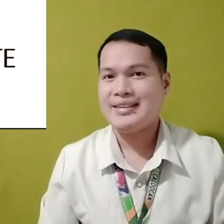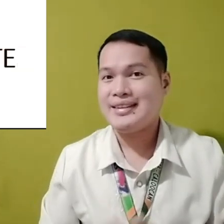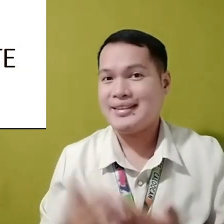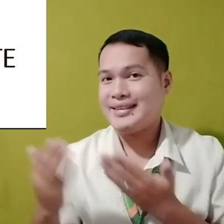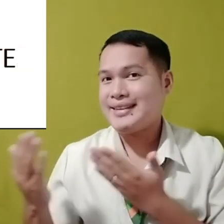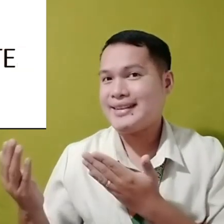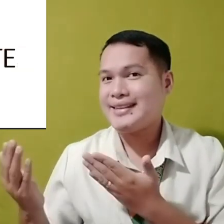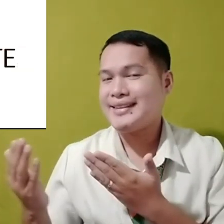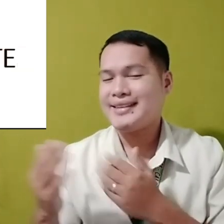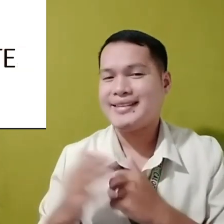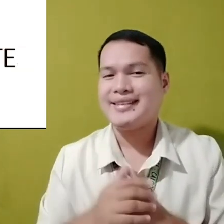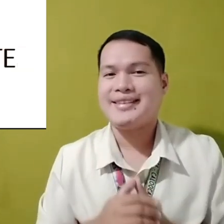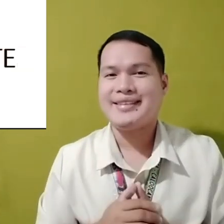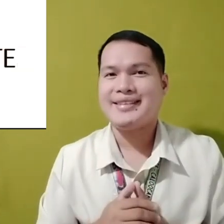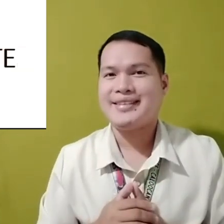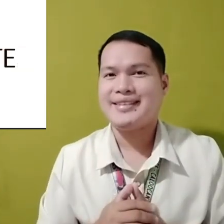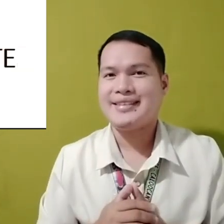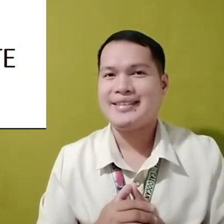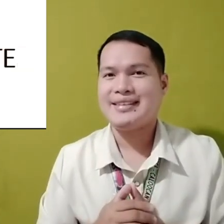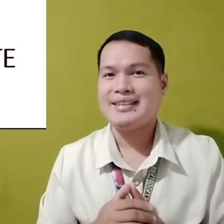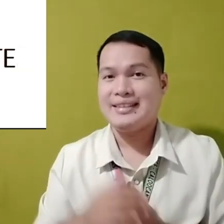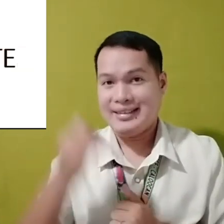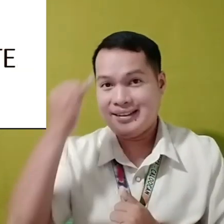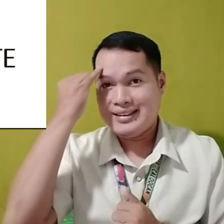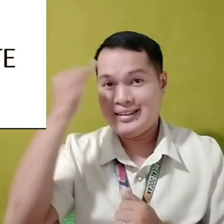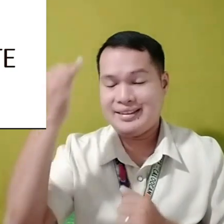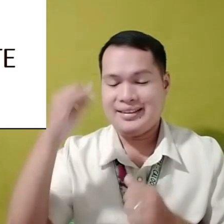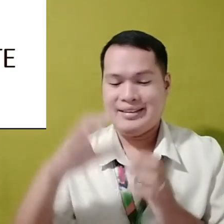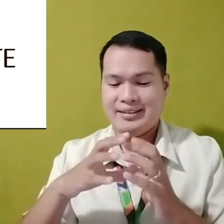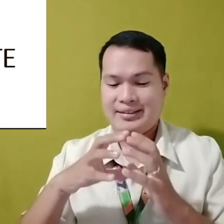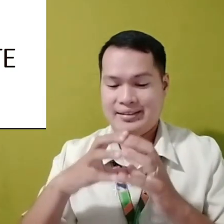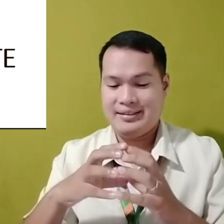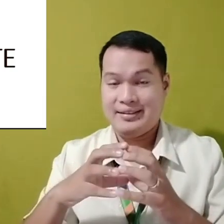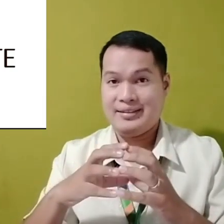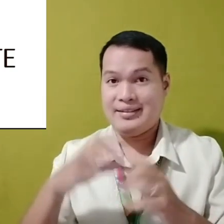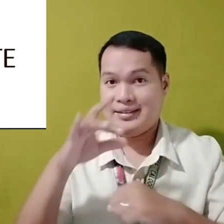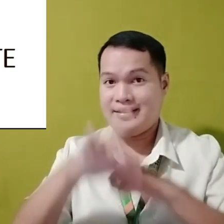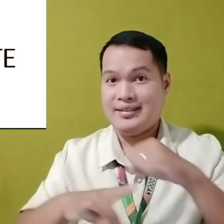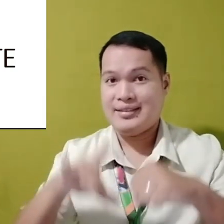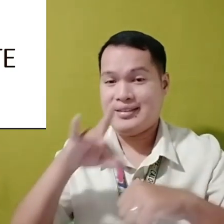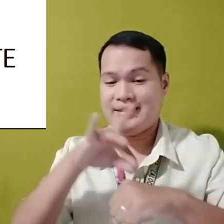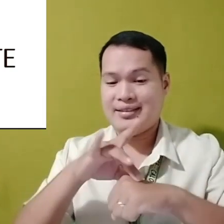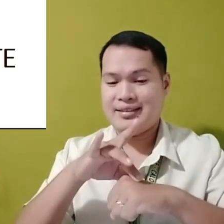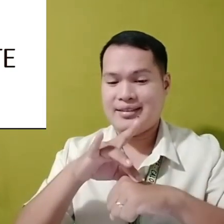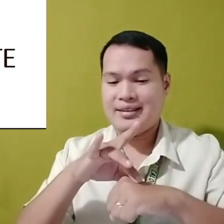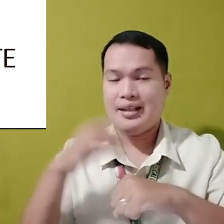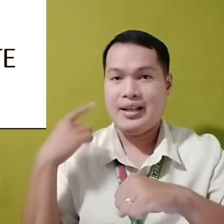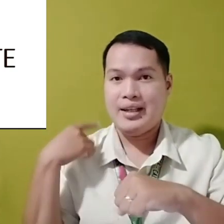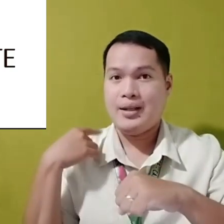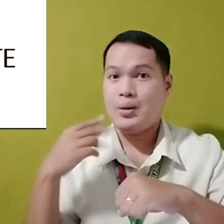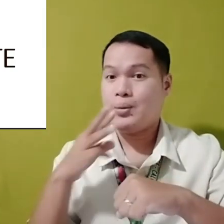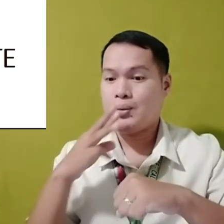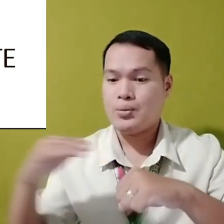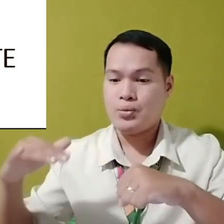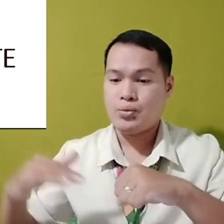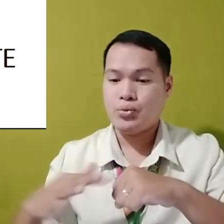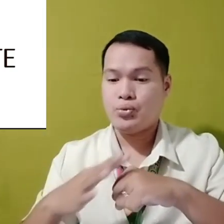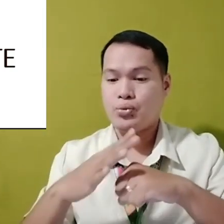Next is Ang idea Sa ating mundo Merong